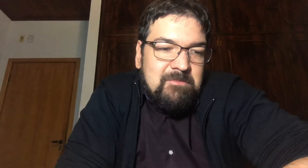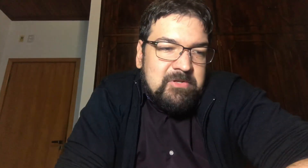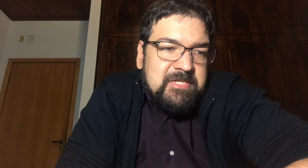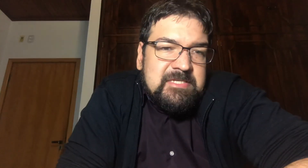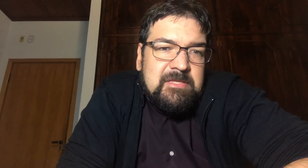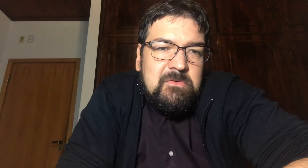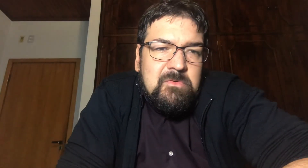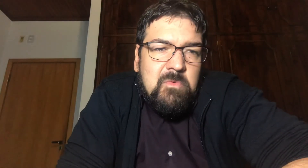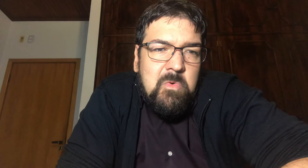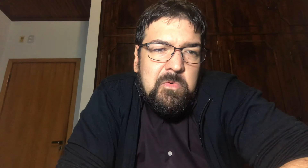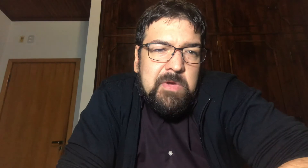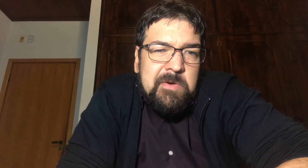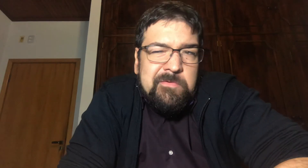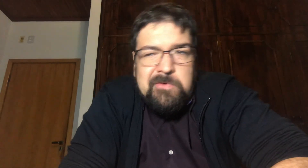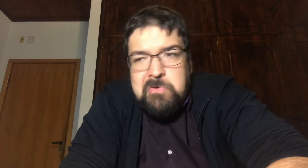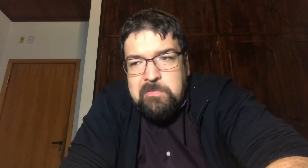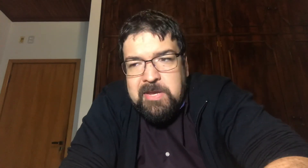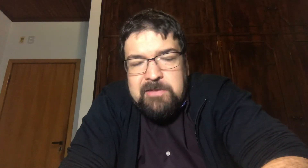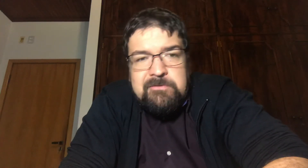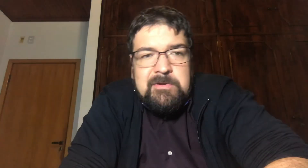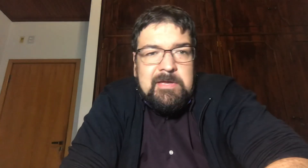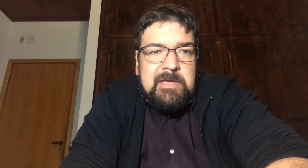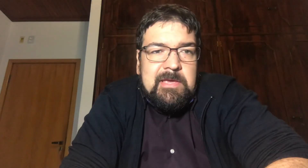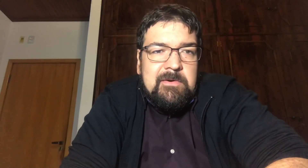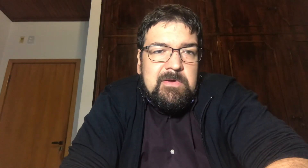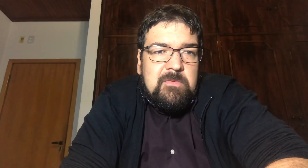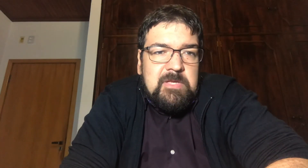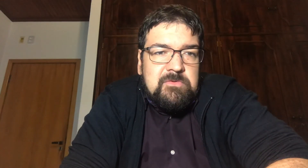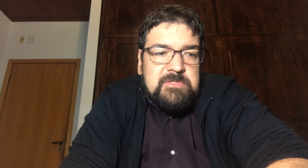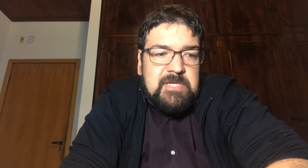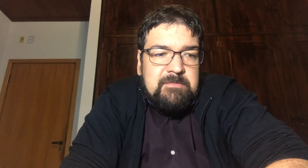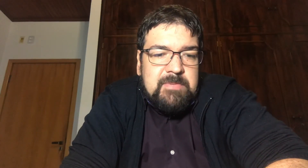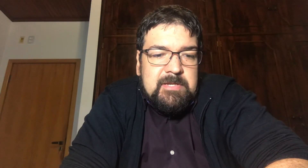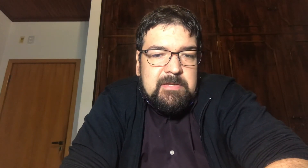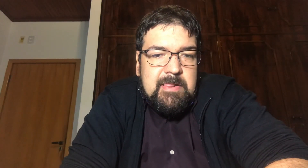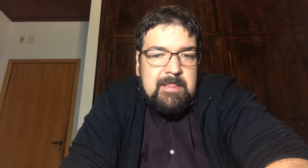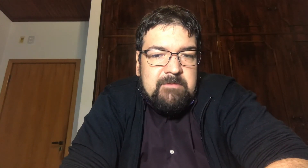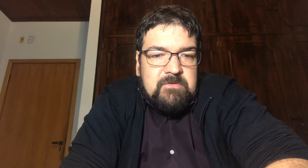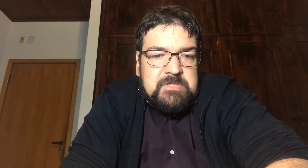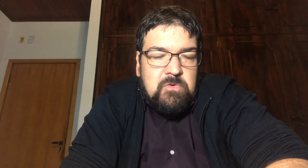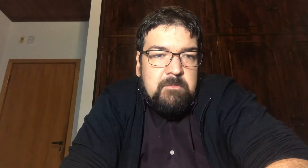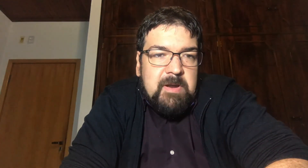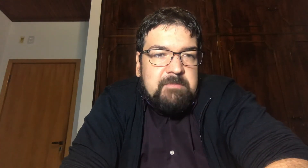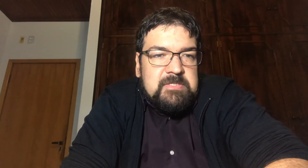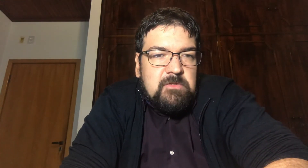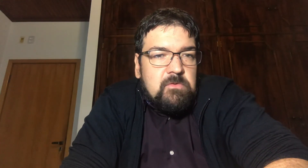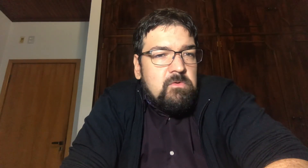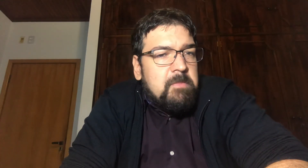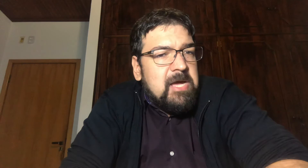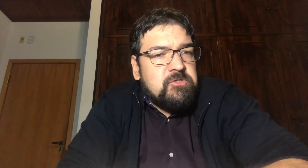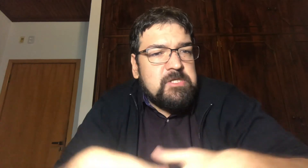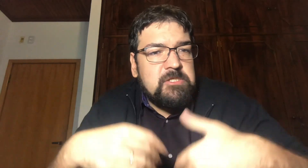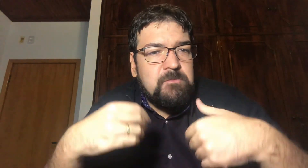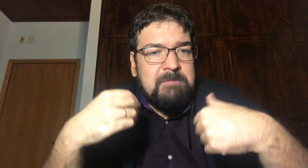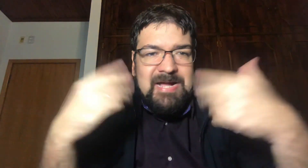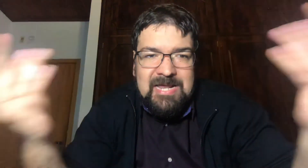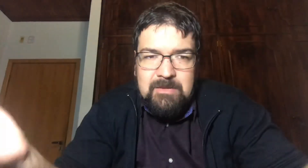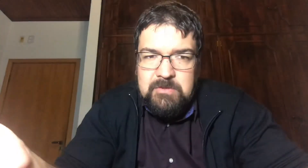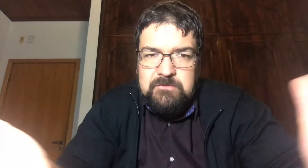pode ser Que você tem Algum lucro Eu não recomendo Eu recomendo Sempre Você comprar Pensando Em algum prazo Acredito Pra caramba Nos